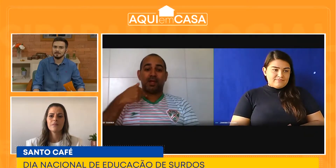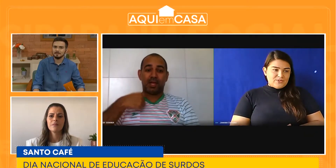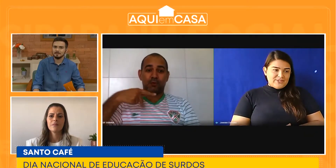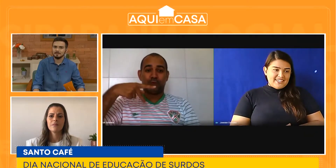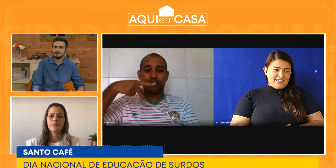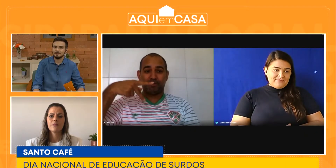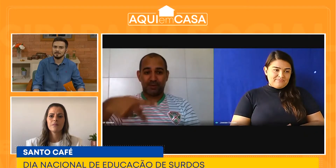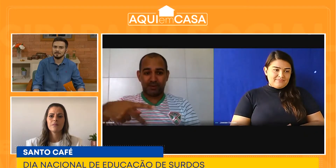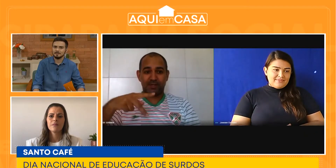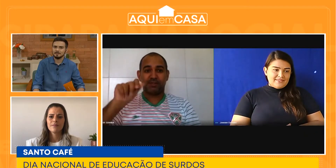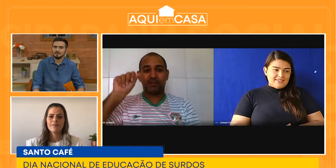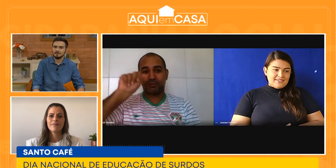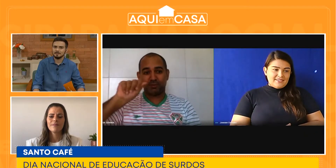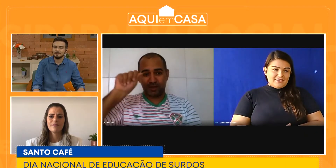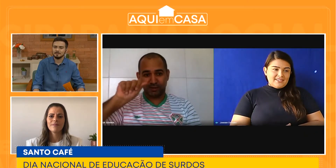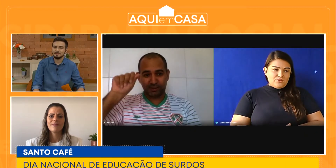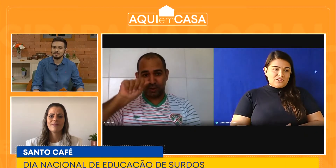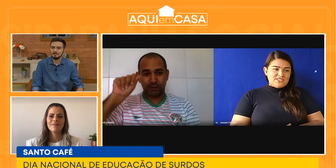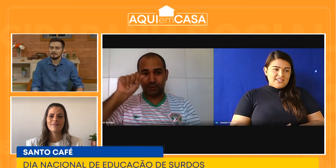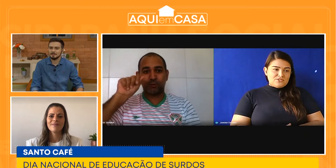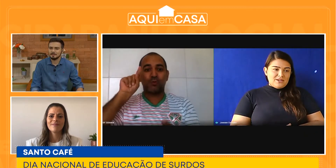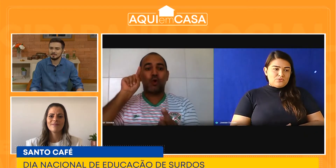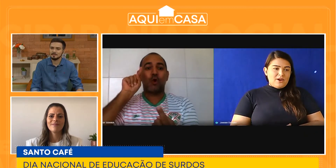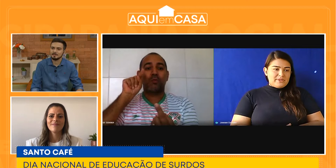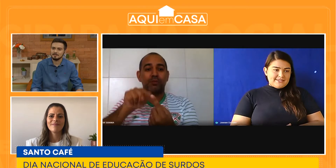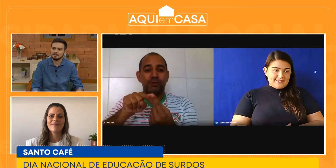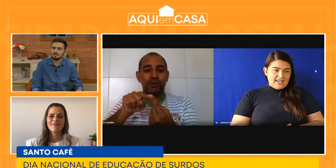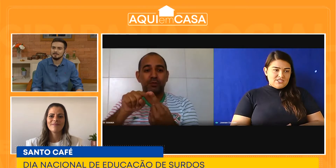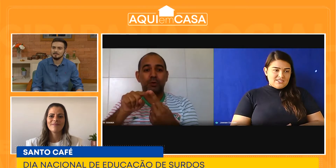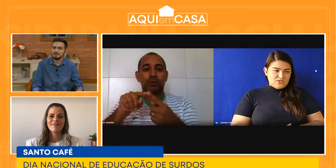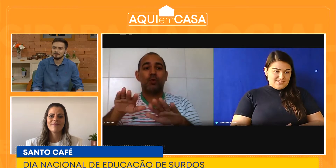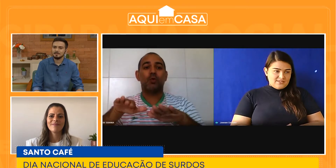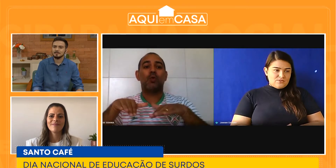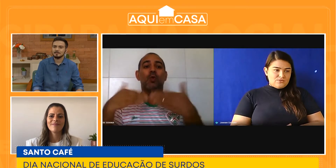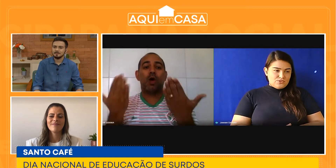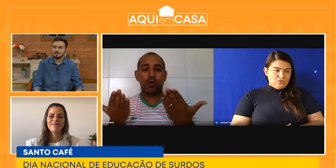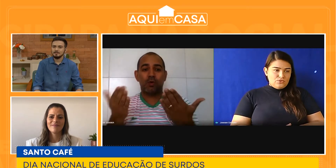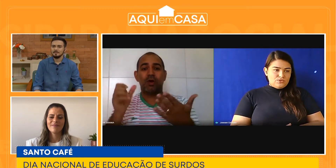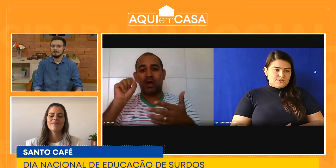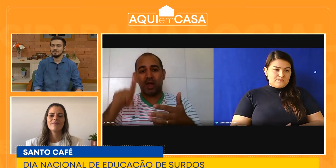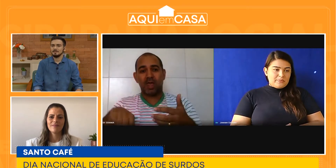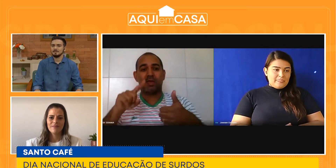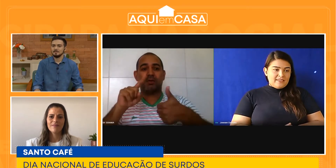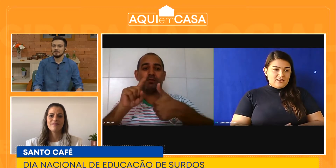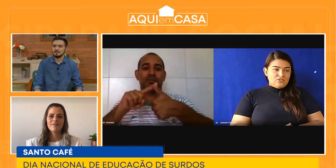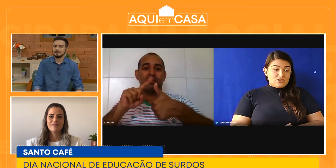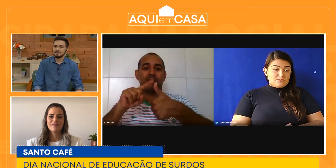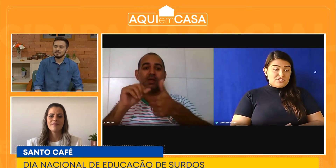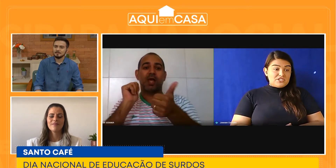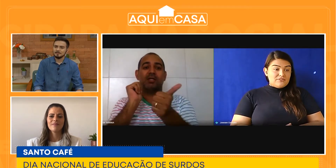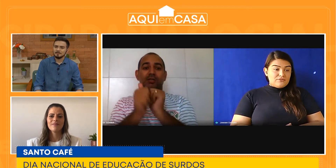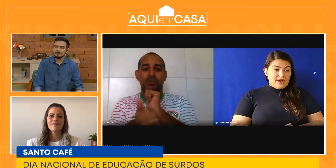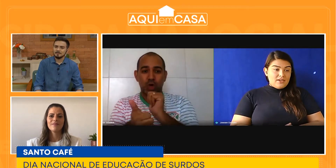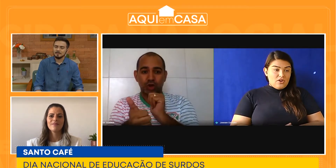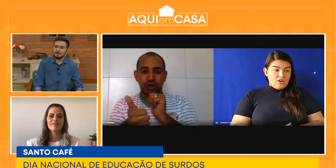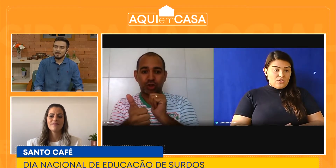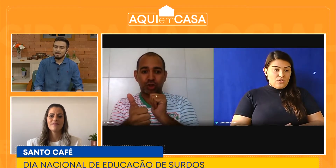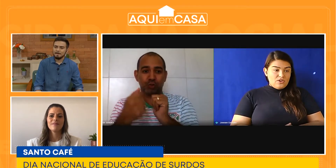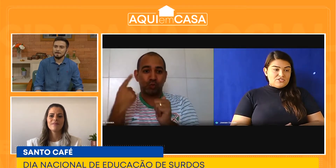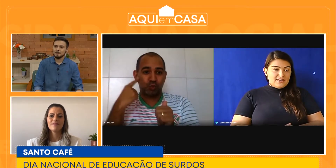Ok. Então, hoje, eu sou a atual presidente da Associação dos Surdos. E o nosso objetivo maior, hoje,